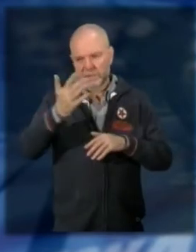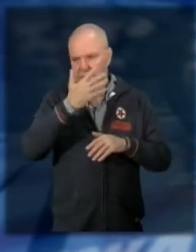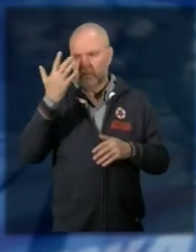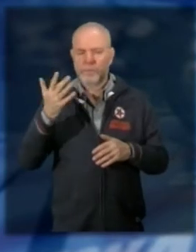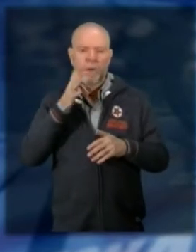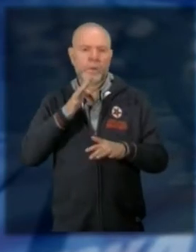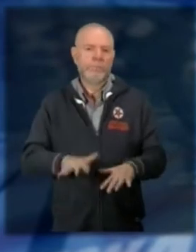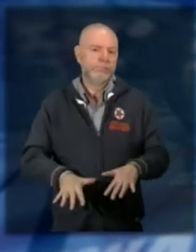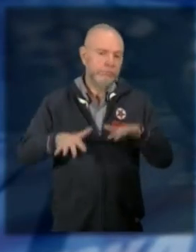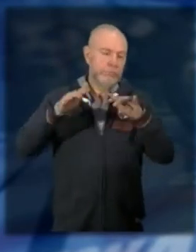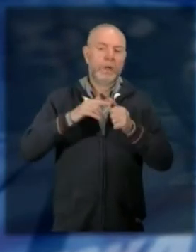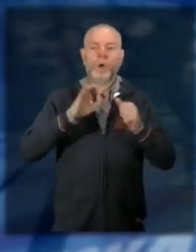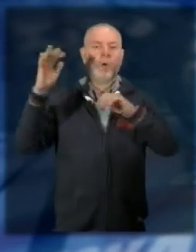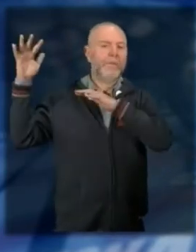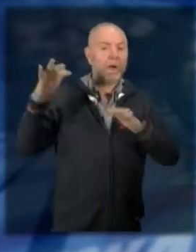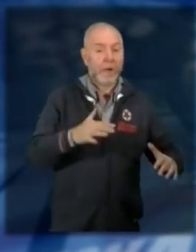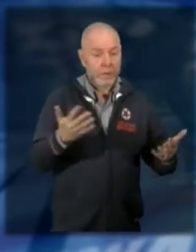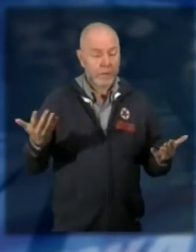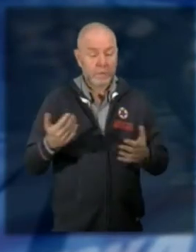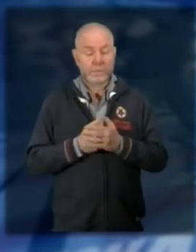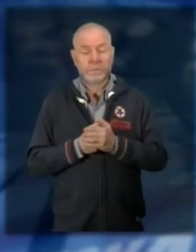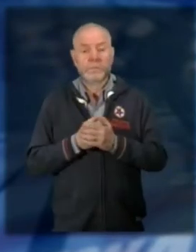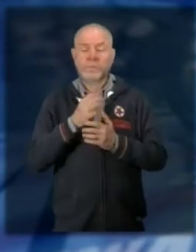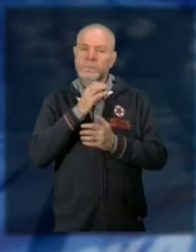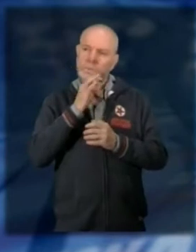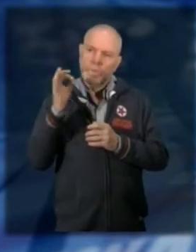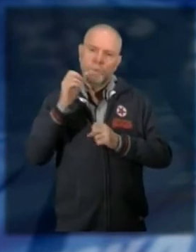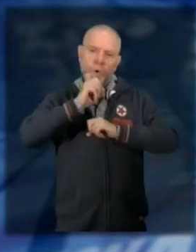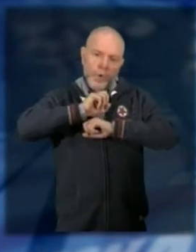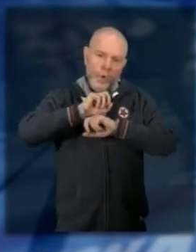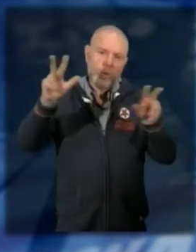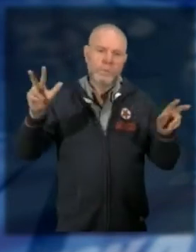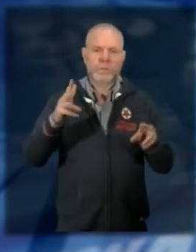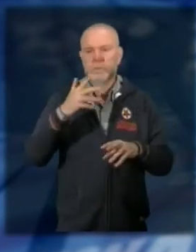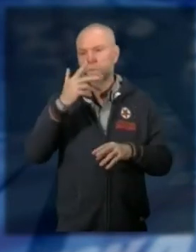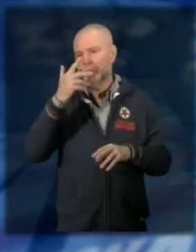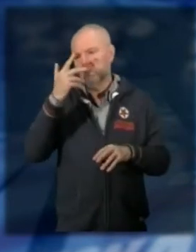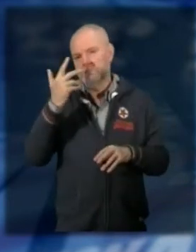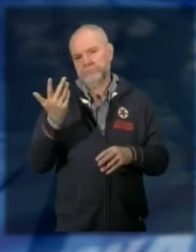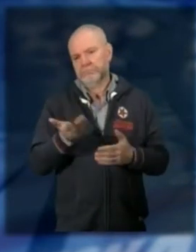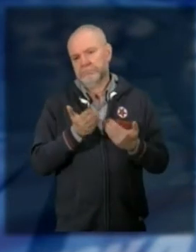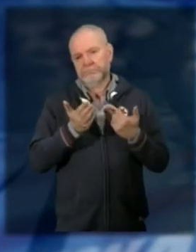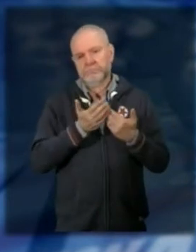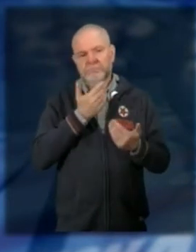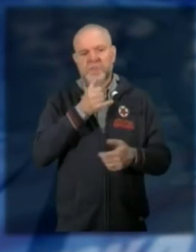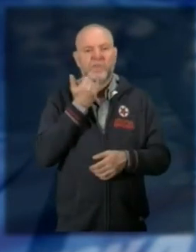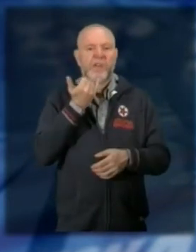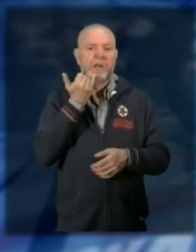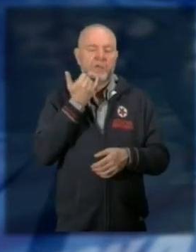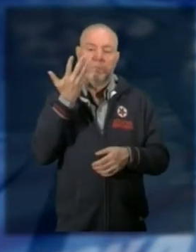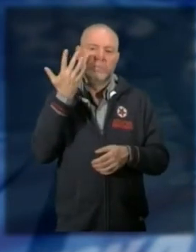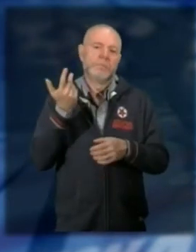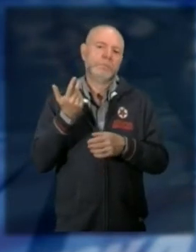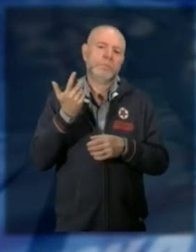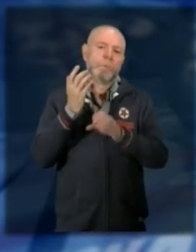esondazioni frane eccetera ma anche comunicazioni più speech per esempio novità sullo scuolabus